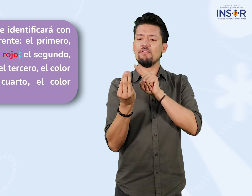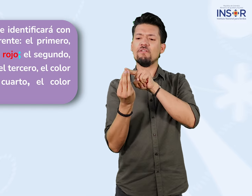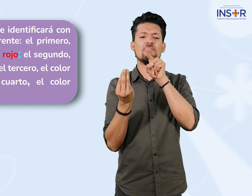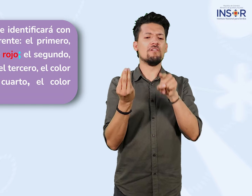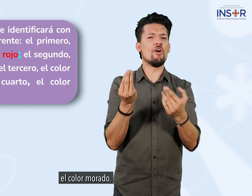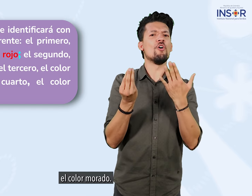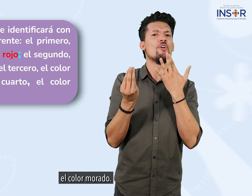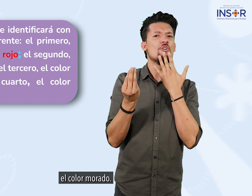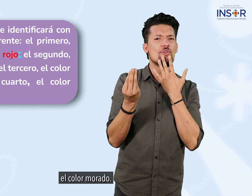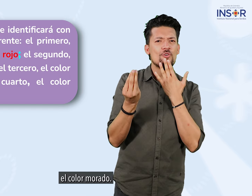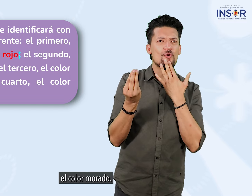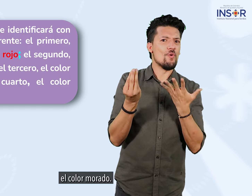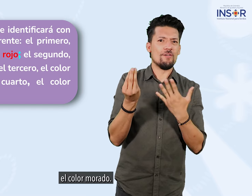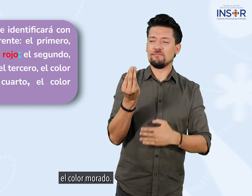el color morado